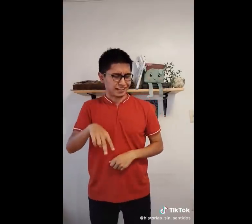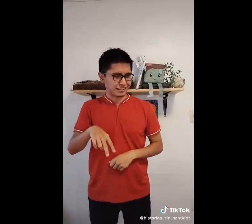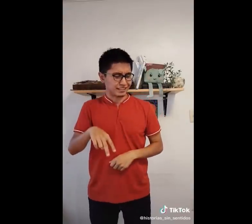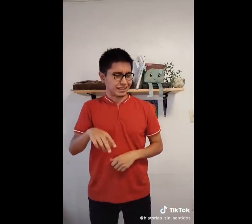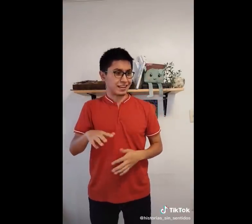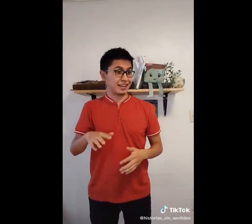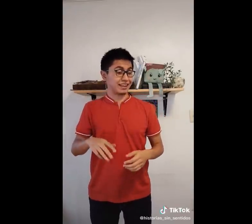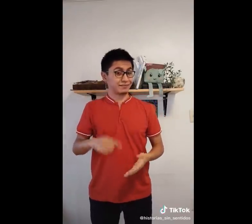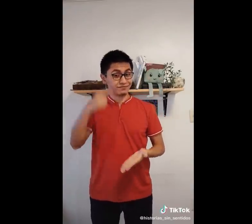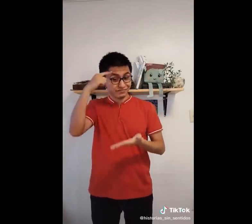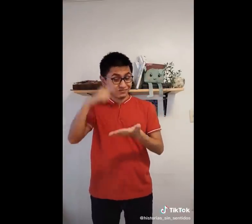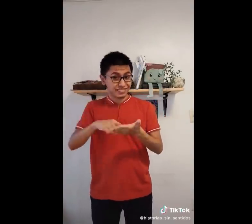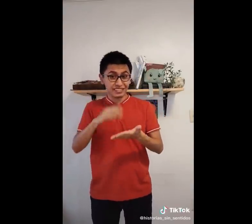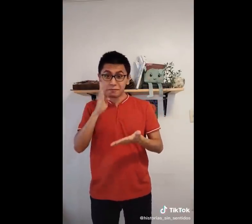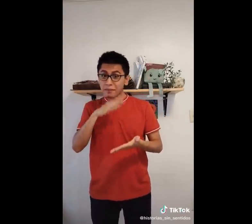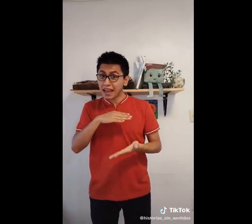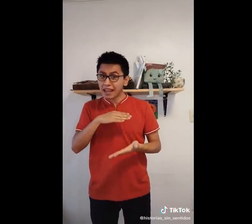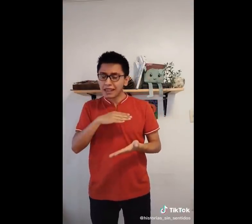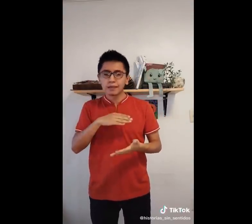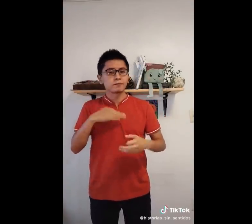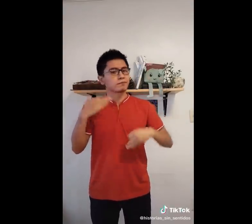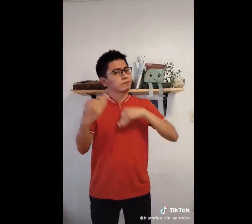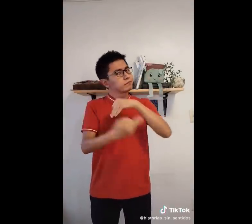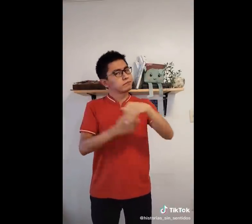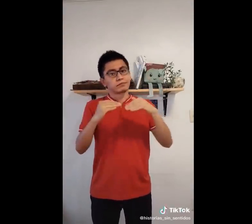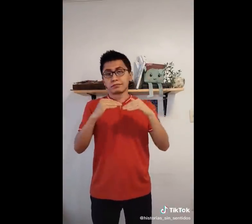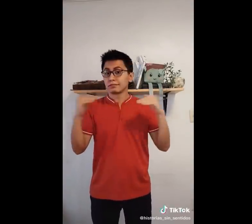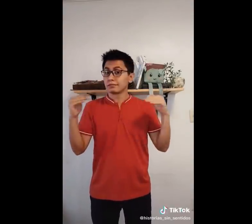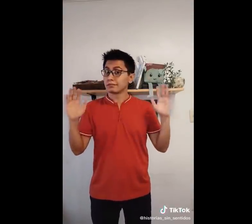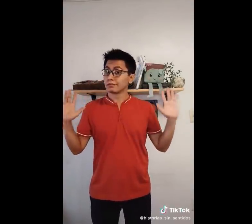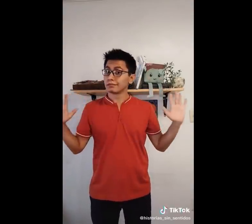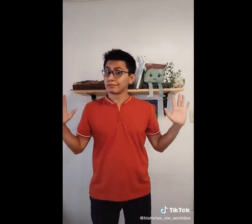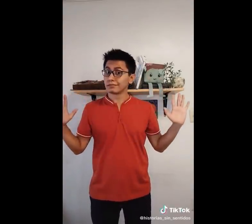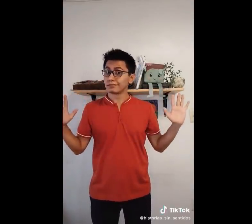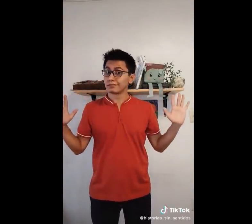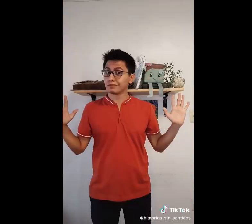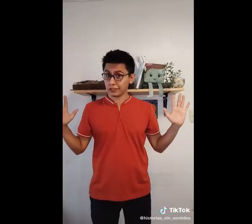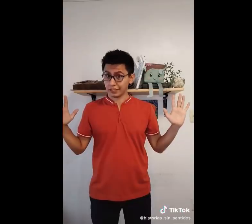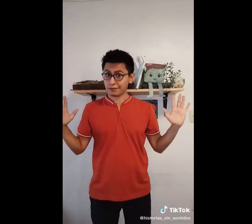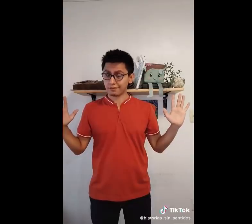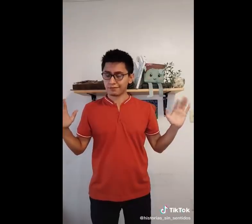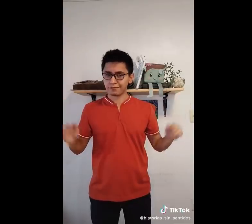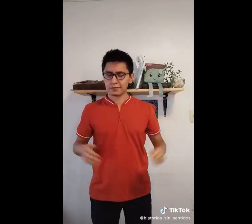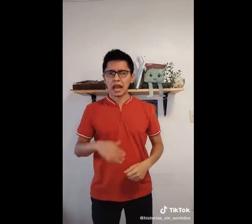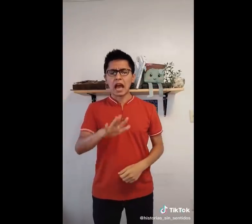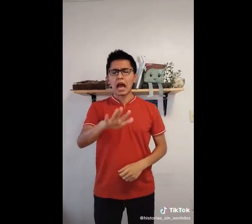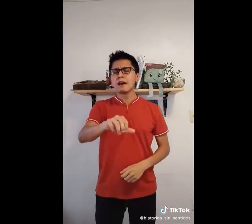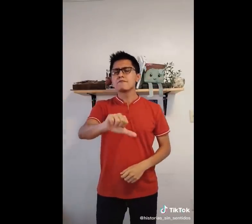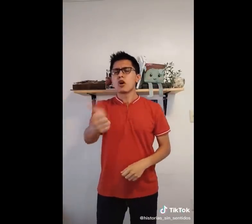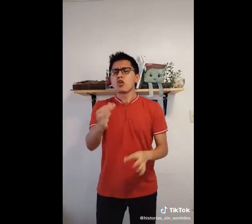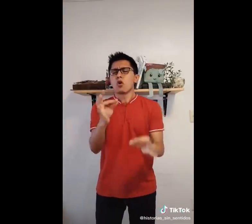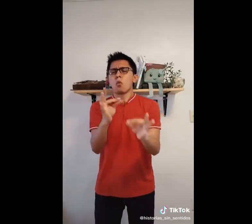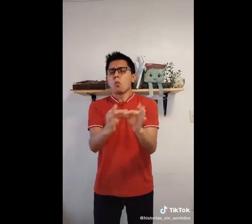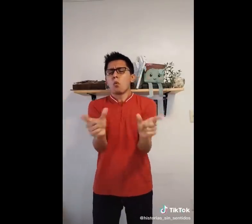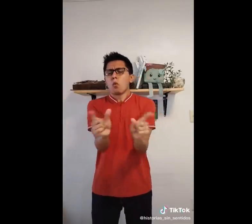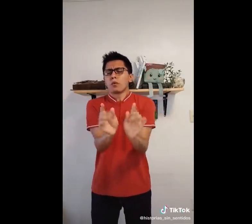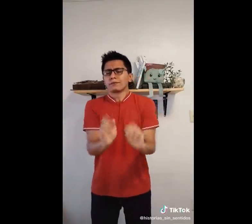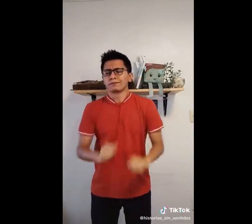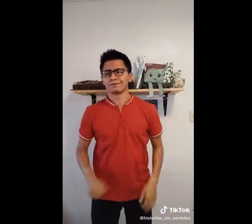mal, es para todos. Ah, y otra cosa. Si de verdad queremos aprender, hay que saber